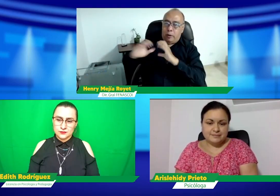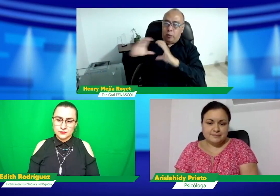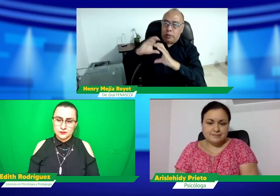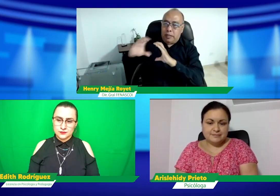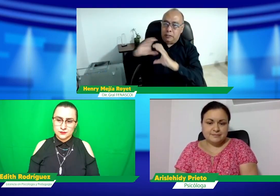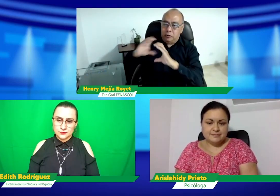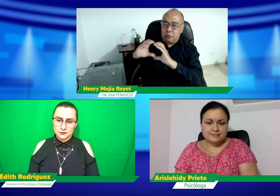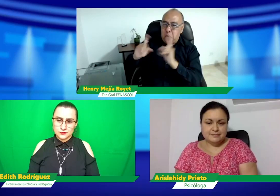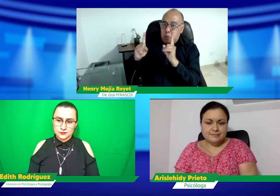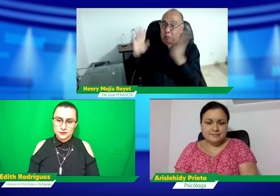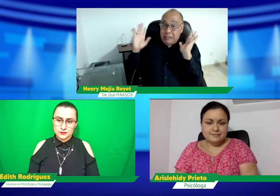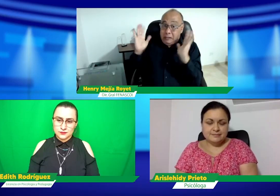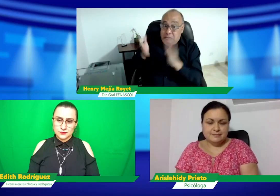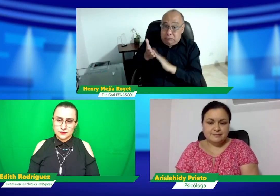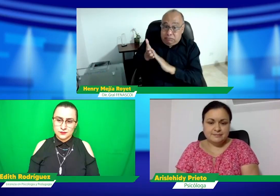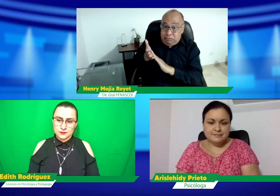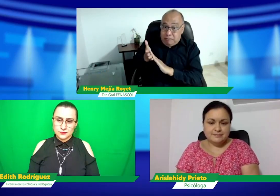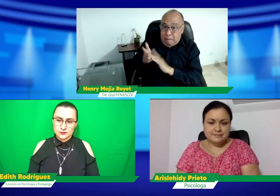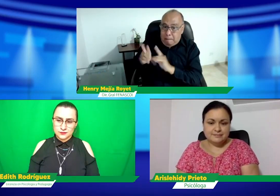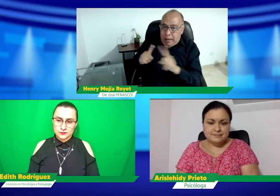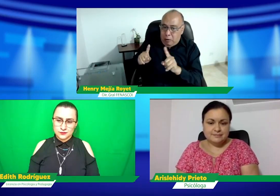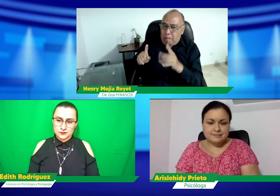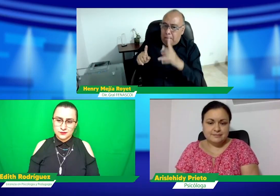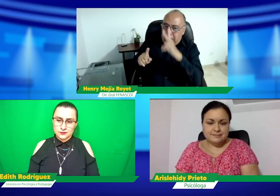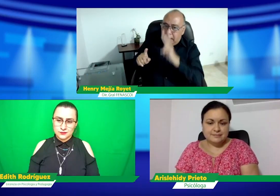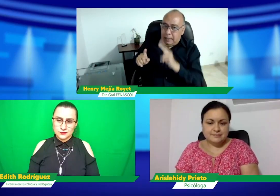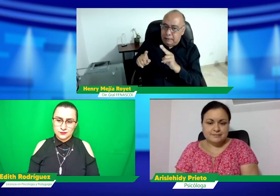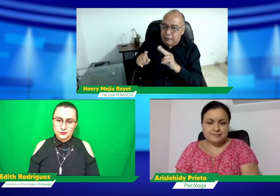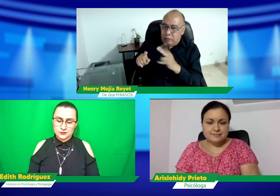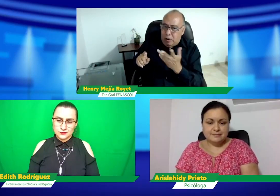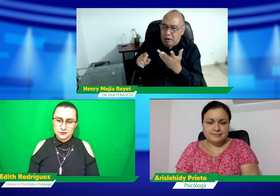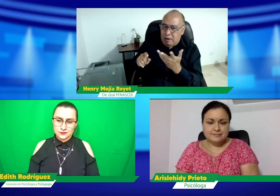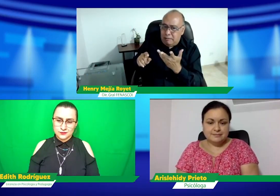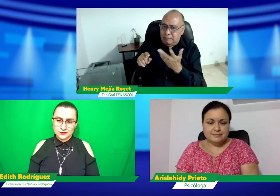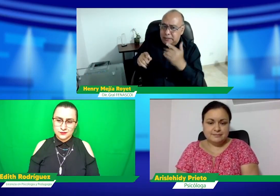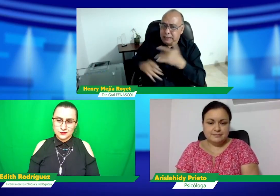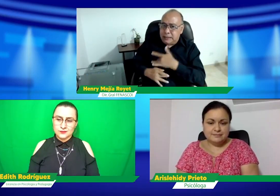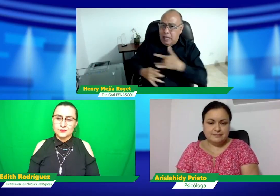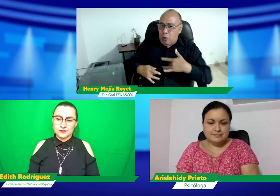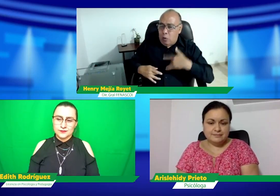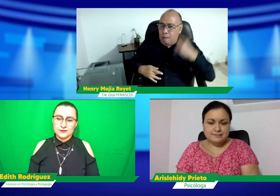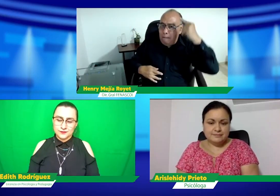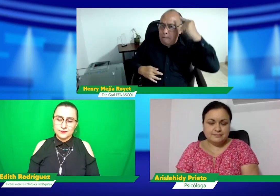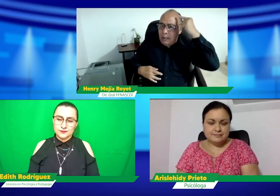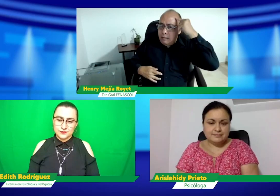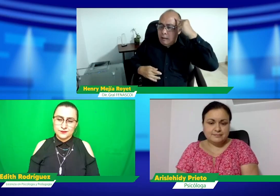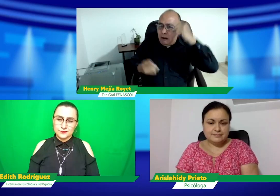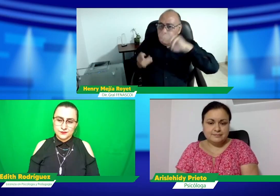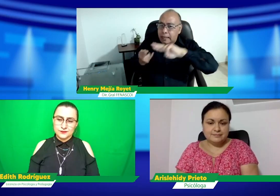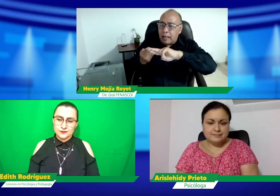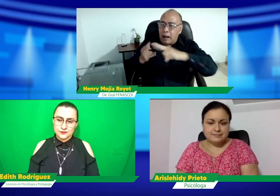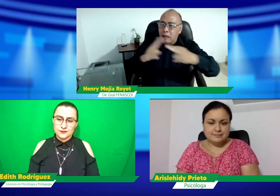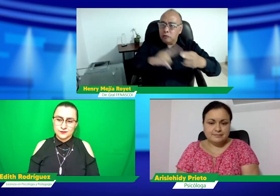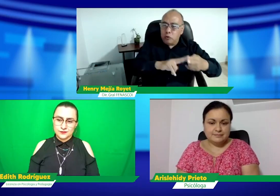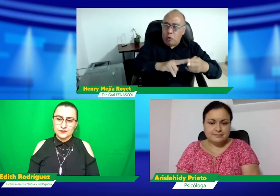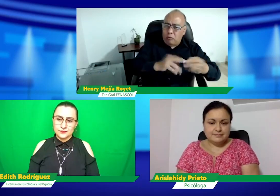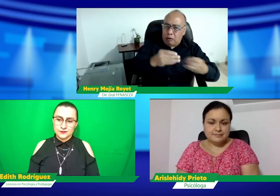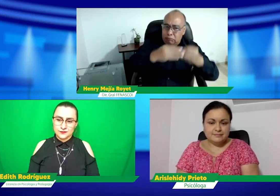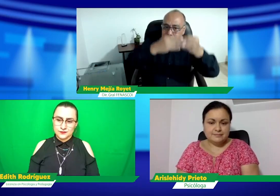mental, y hablamos de la comunicación, ¿Pero es solamente la comunicación o